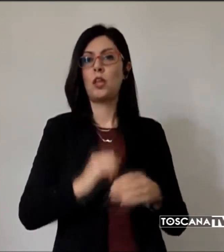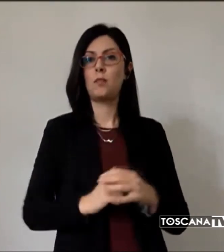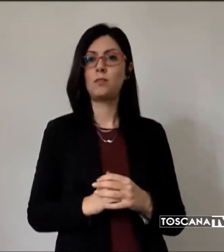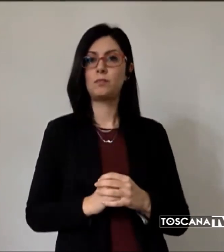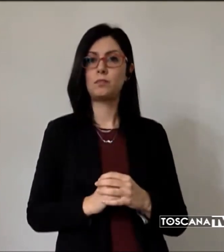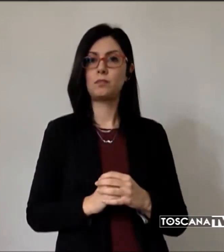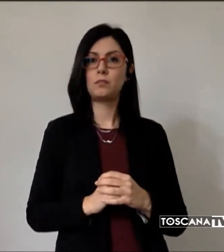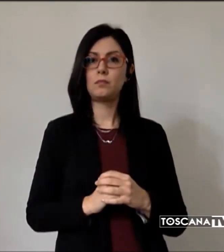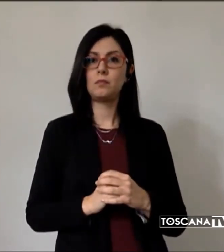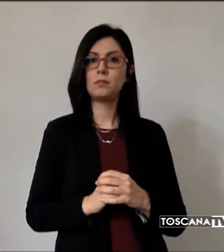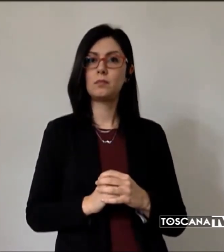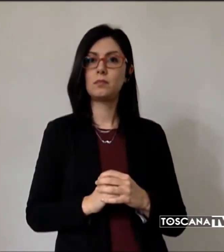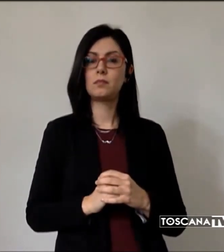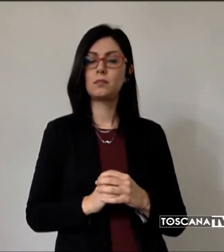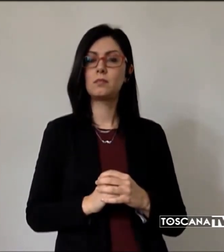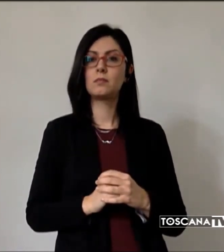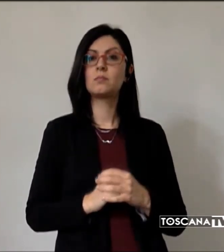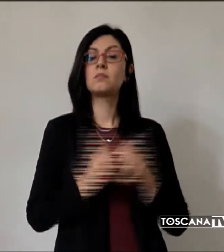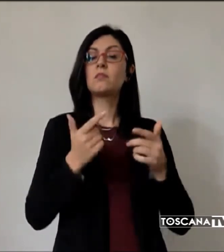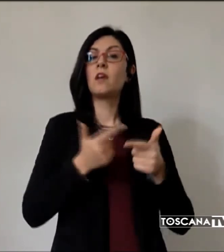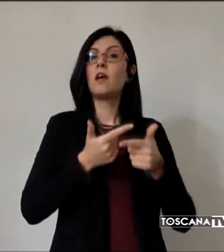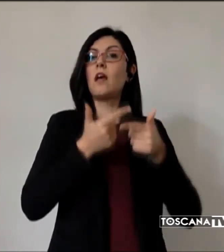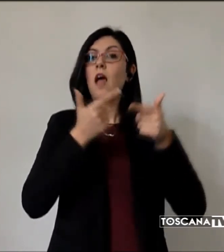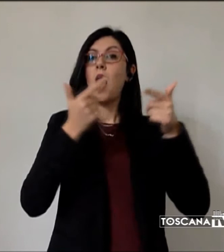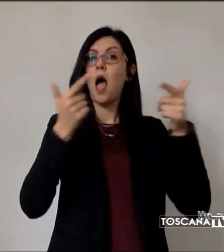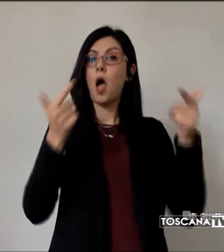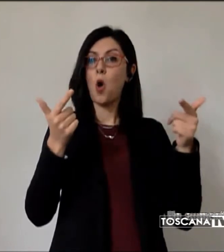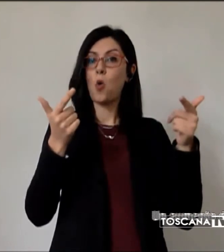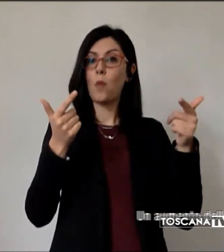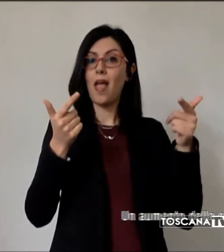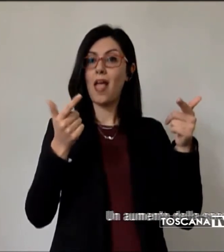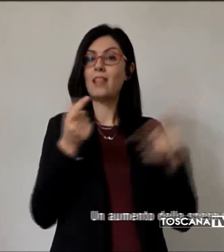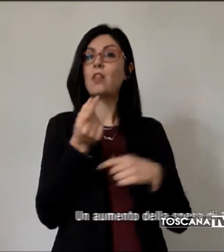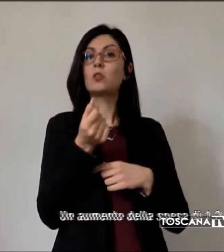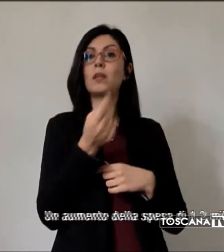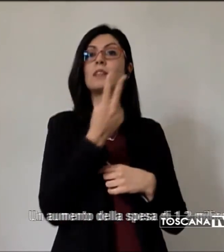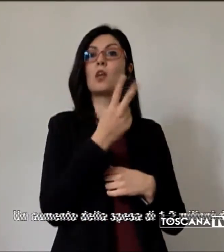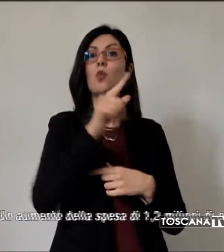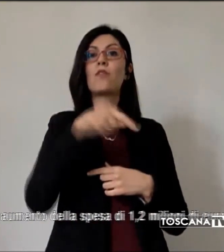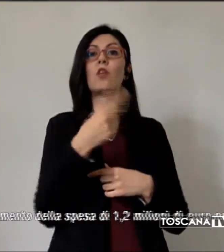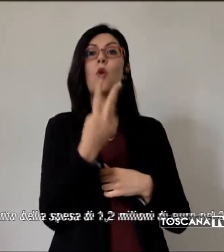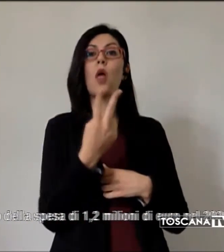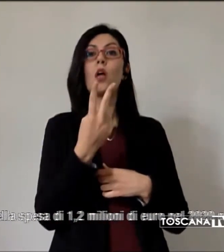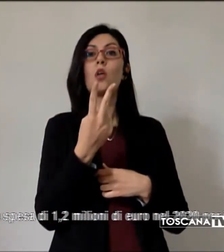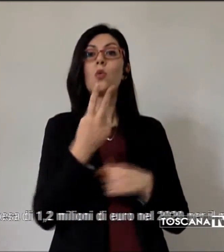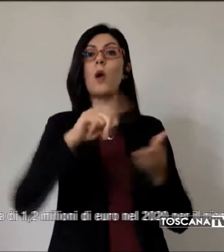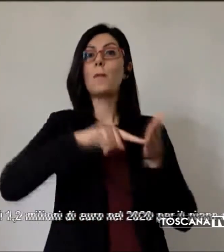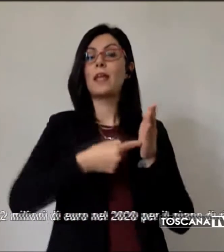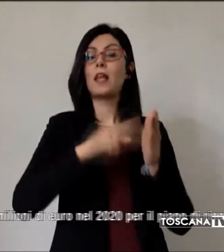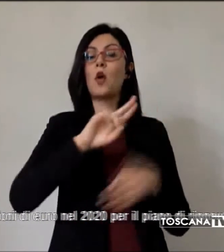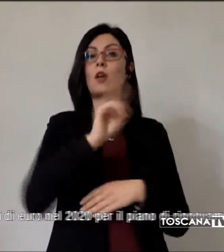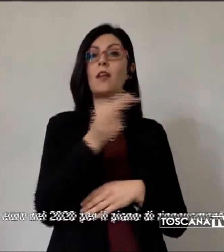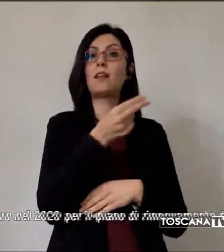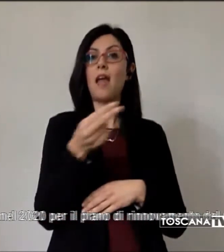Un aumento della spesa di 1,2 milioni di euro nel 2020 per il